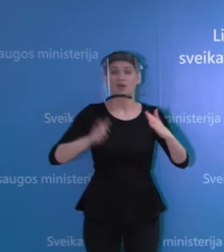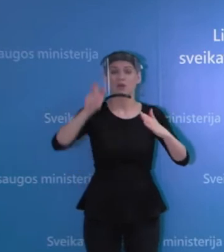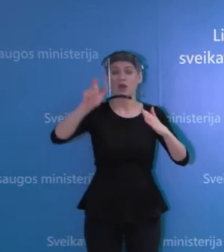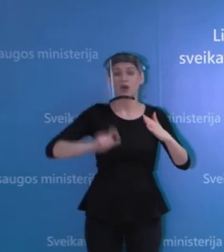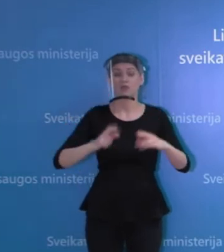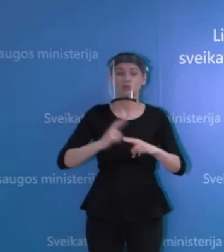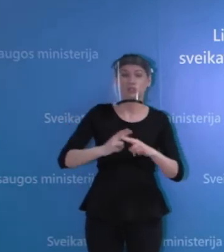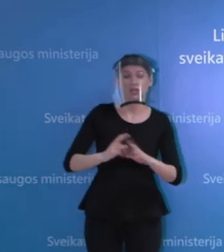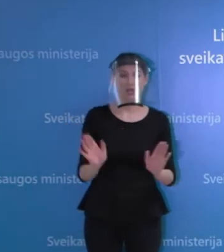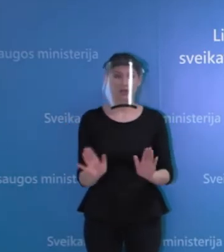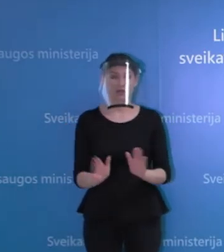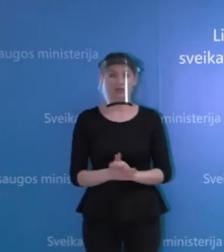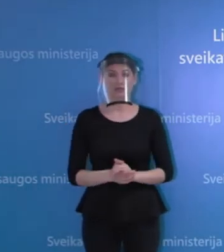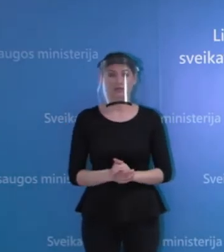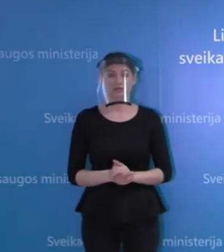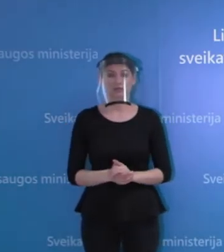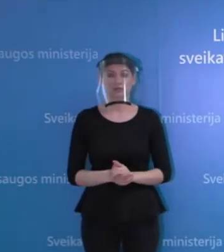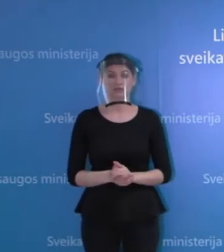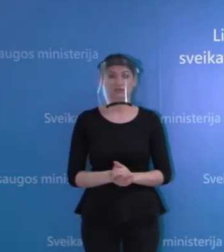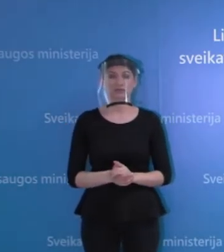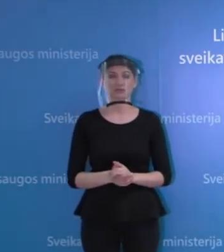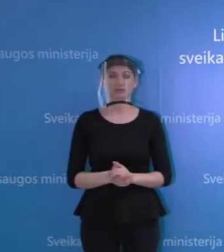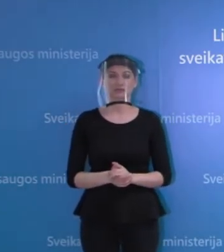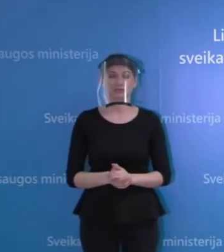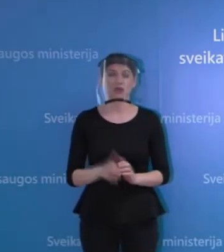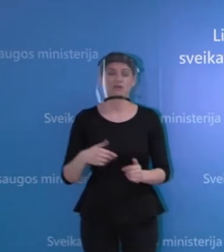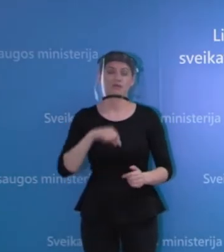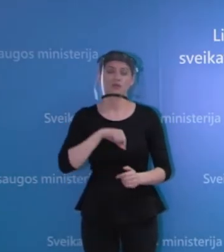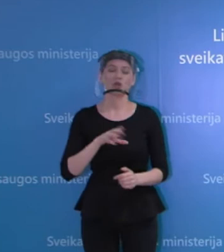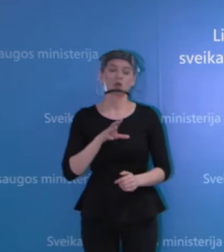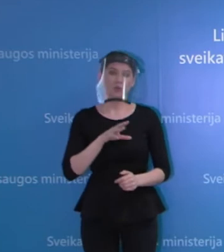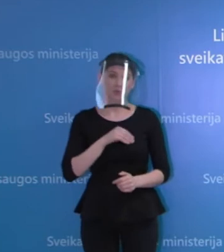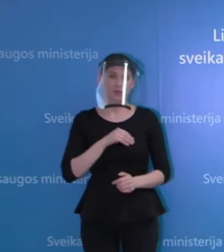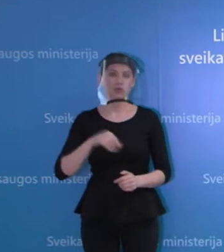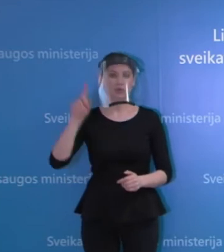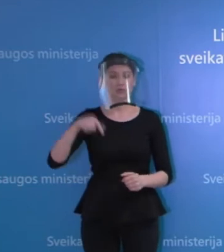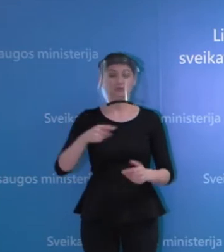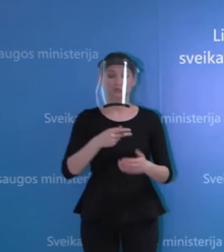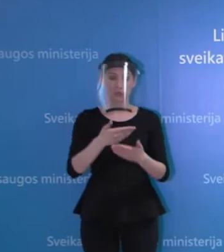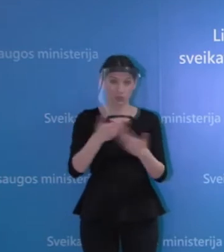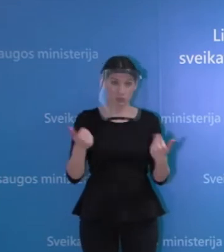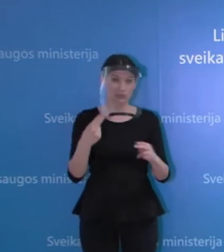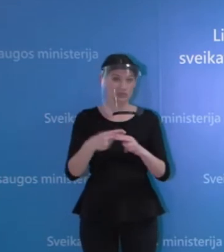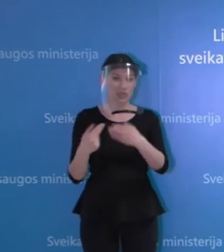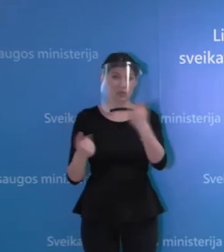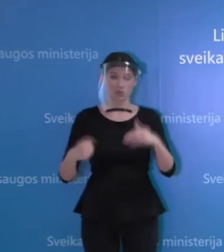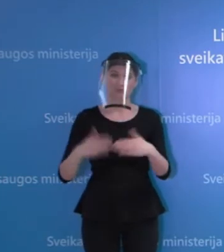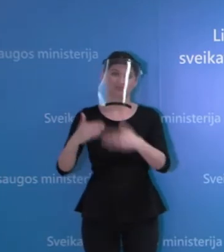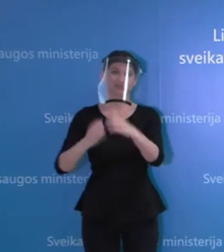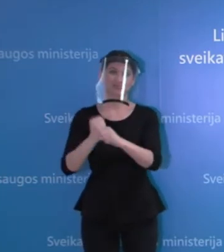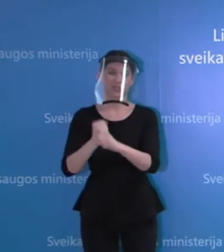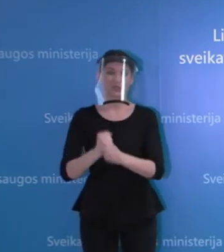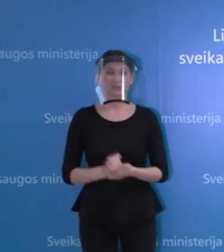testų rezultatų, kad paskui galėtume tikrai rame širdimis įtikinę eiti tada jau į savo darbo vietą.